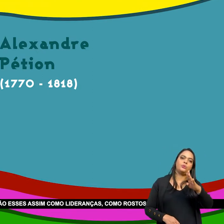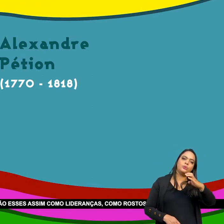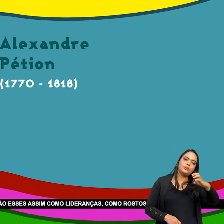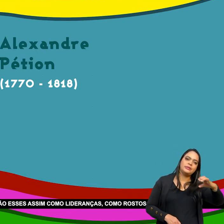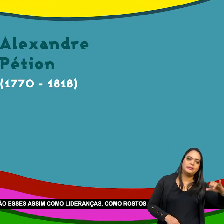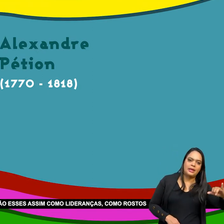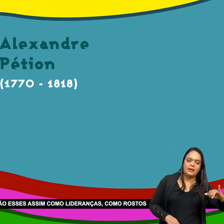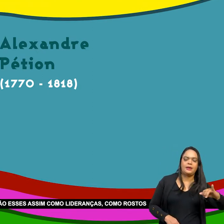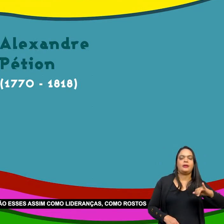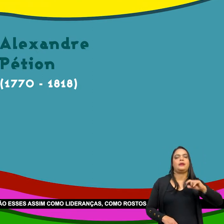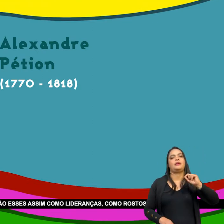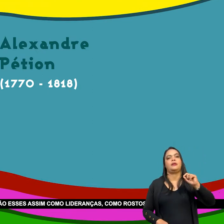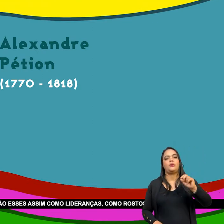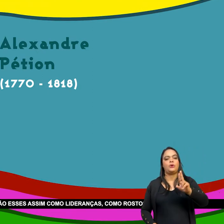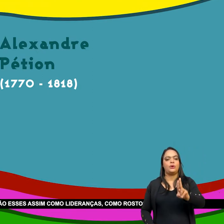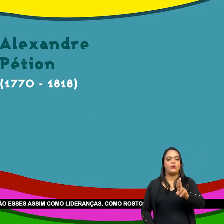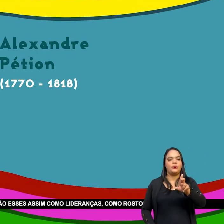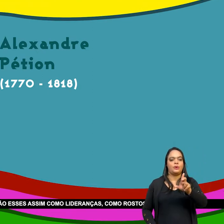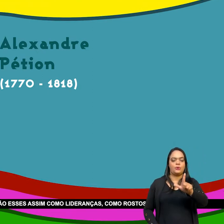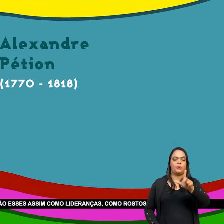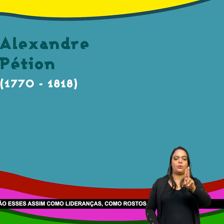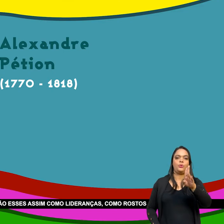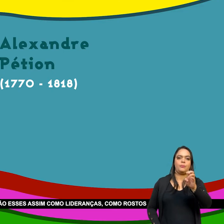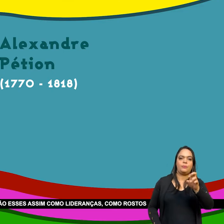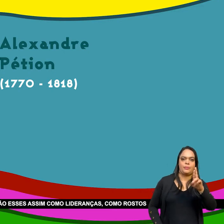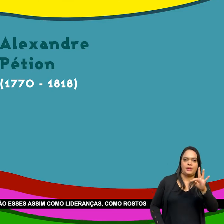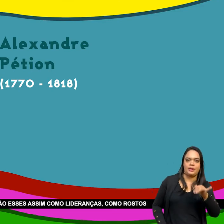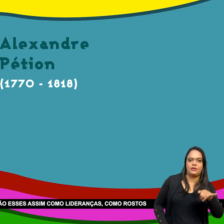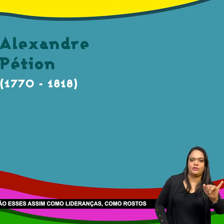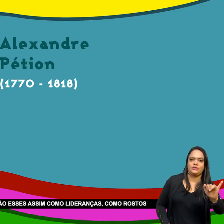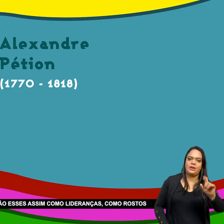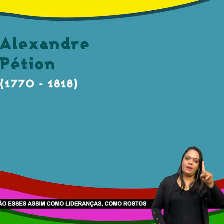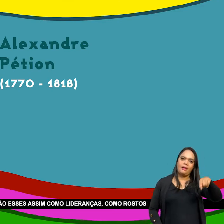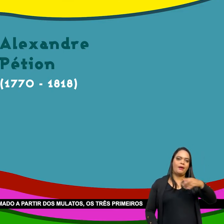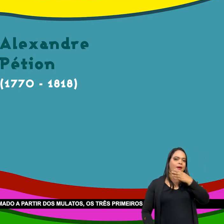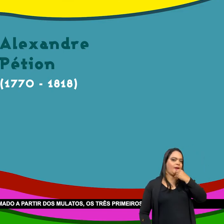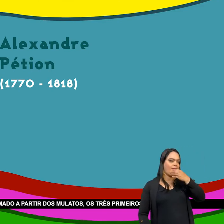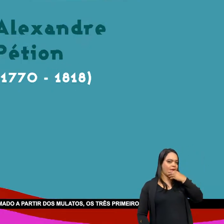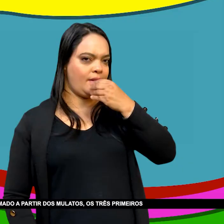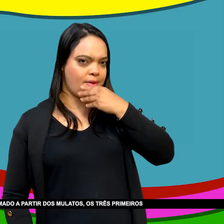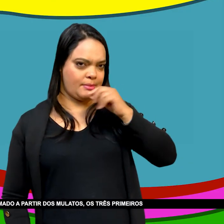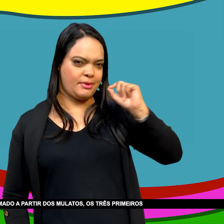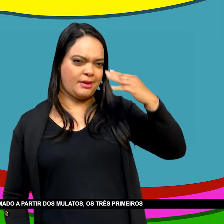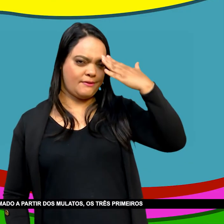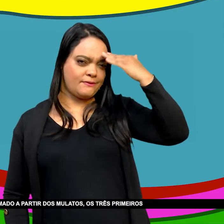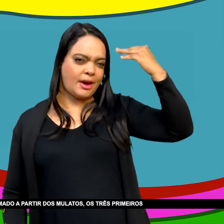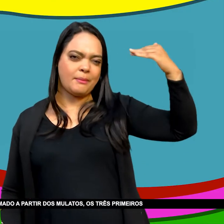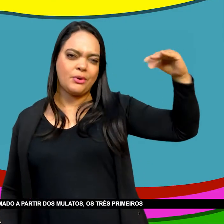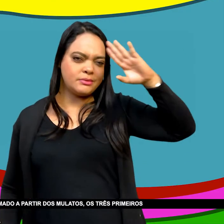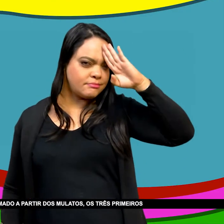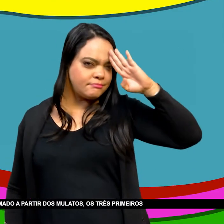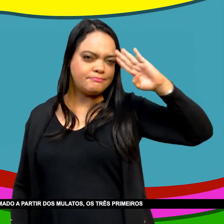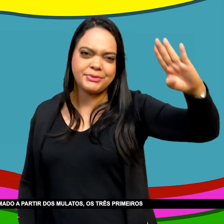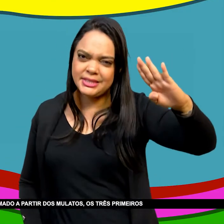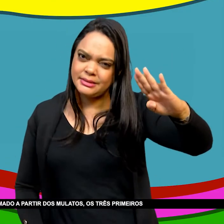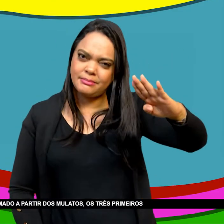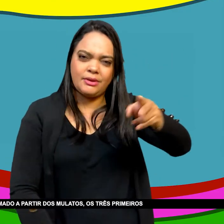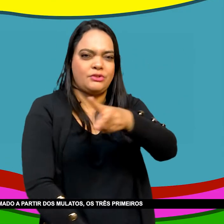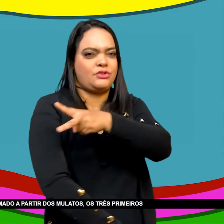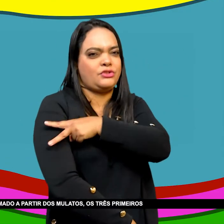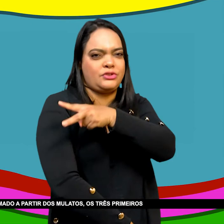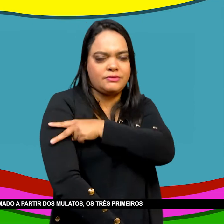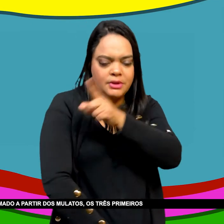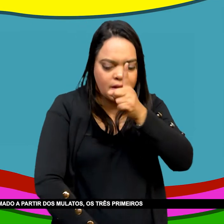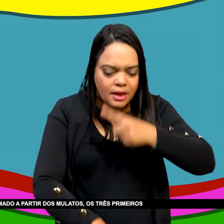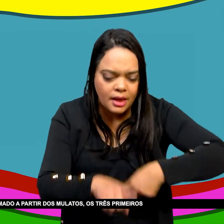Alexandre Petion Então esse assim Como lideranças Como rostos Como símbolos Esses três últimos Que eu falei